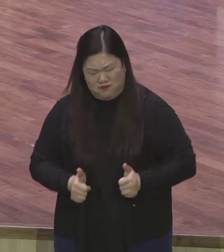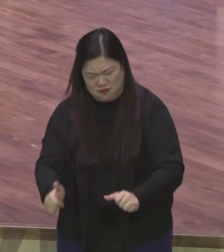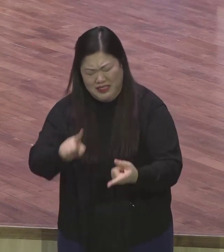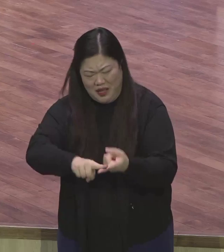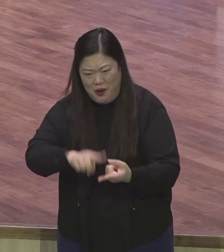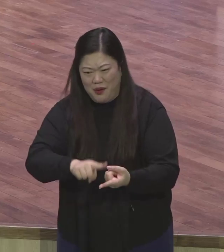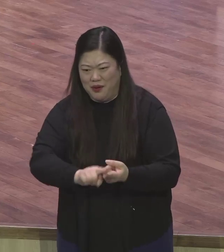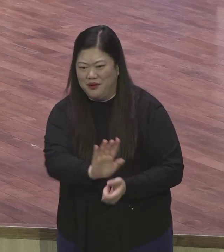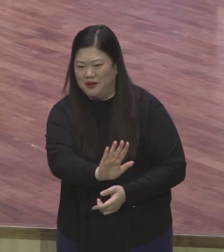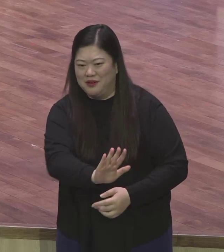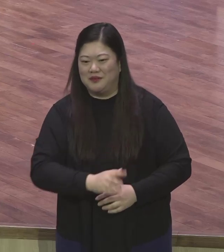모습이에요